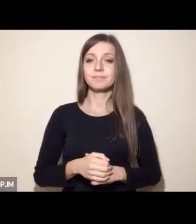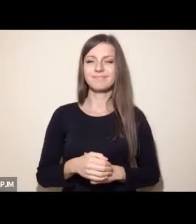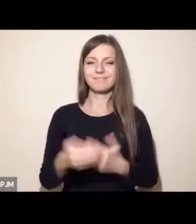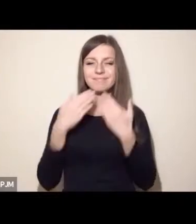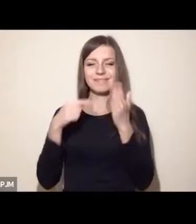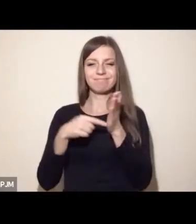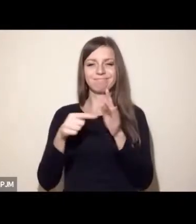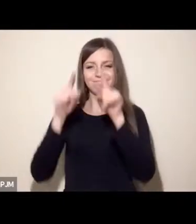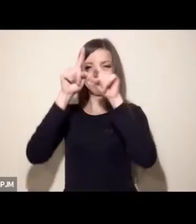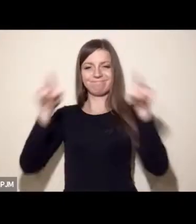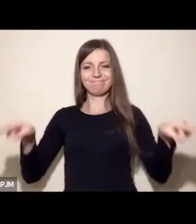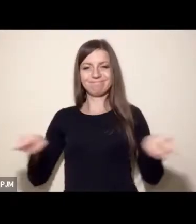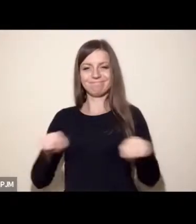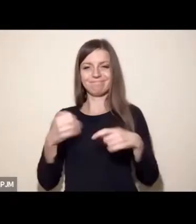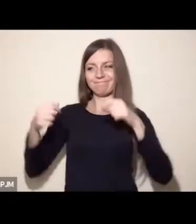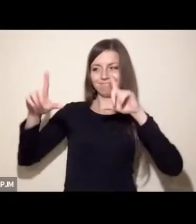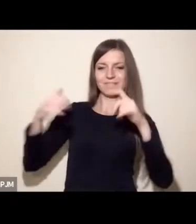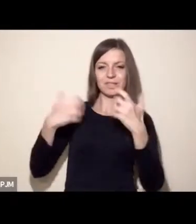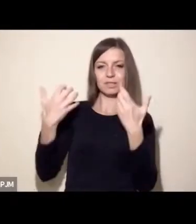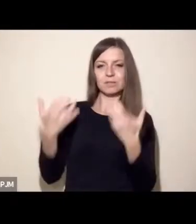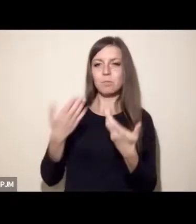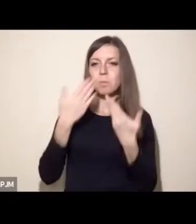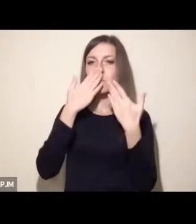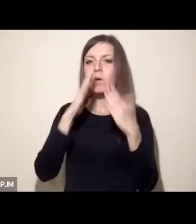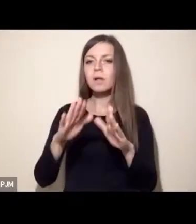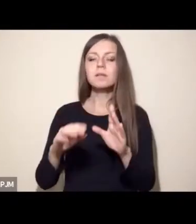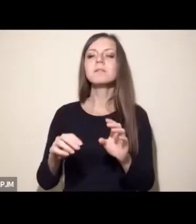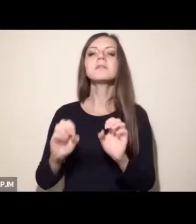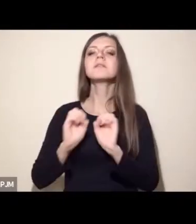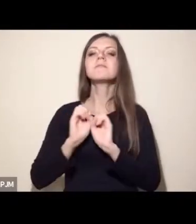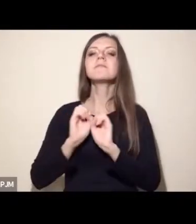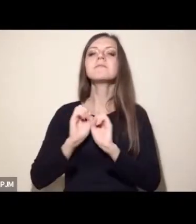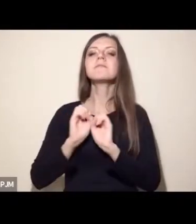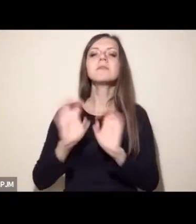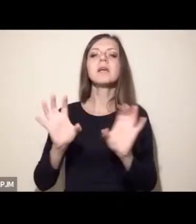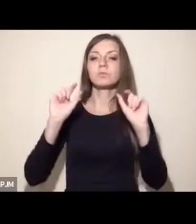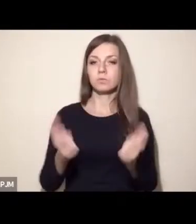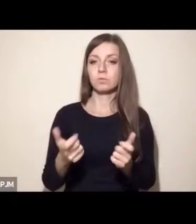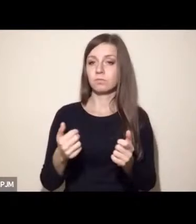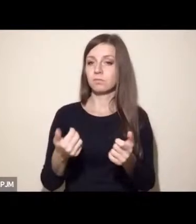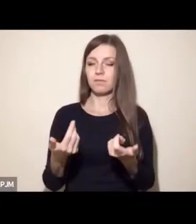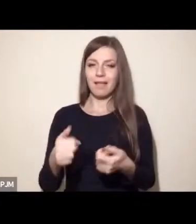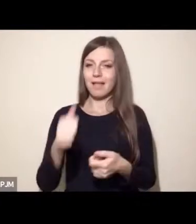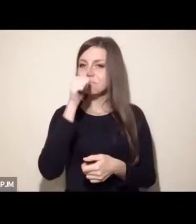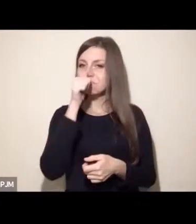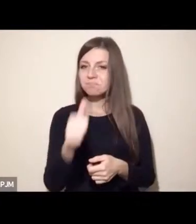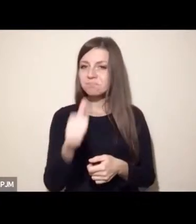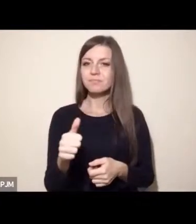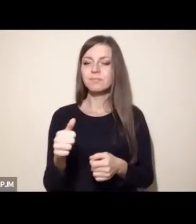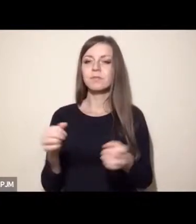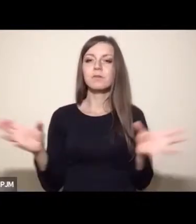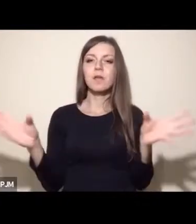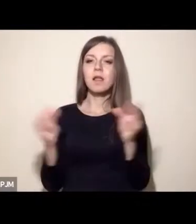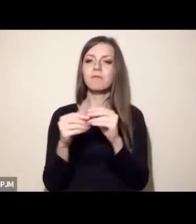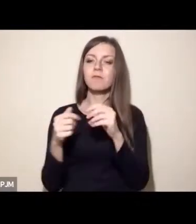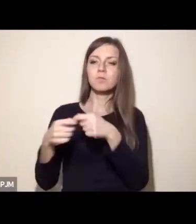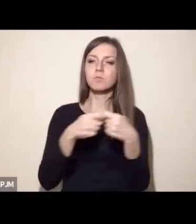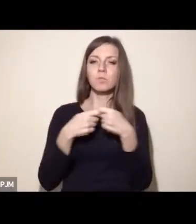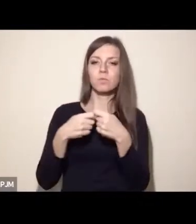tenże obrazek miałby posłużyć do wykazania, że nie jest możliwa spójna etyka